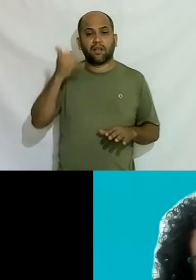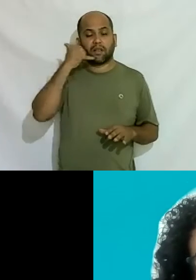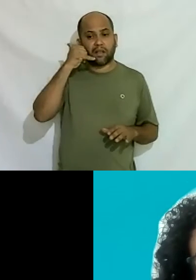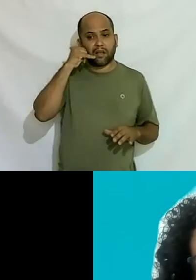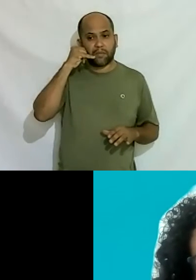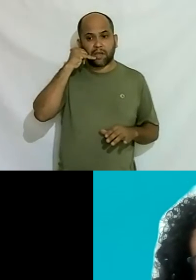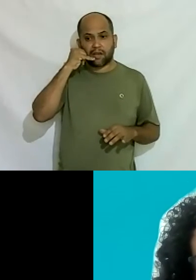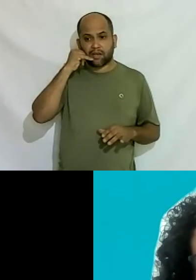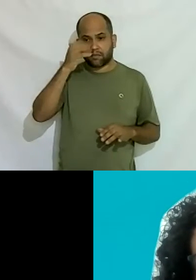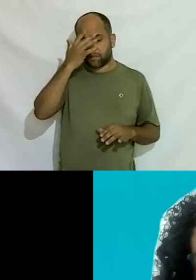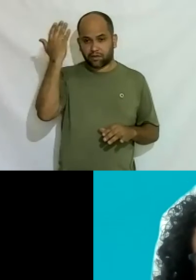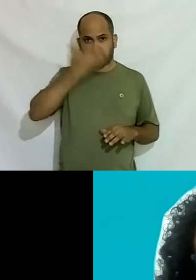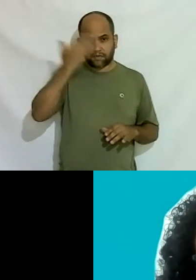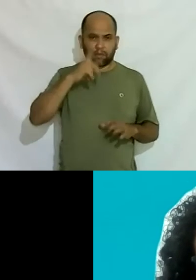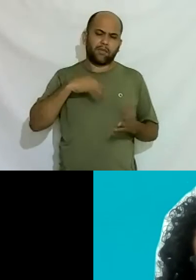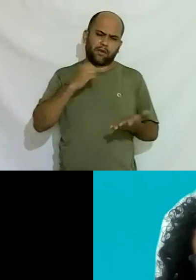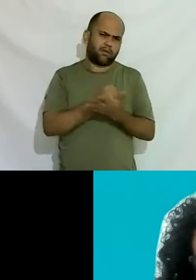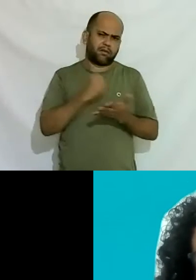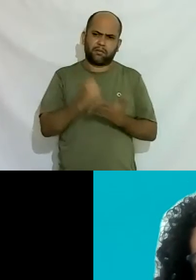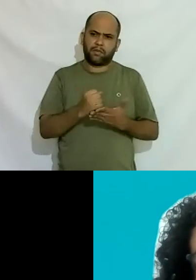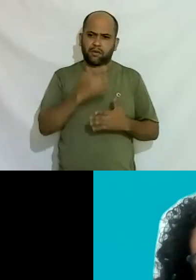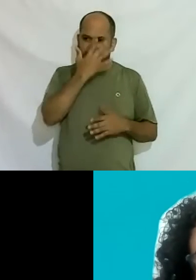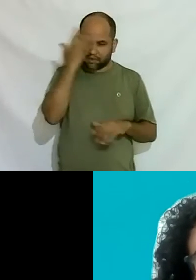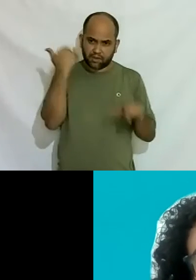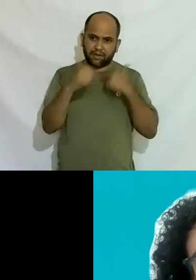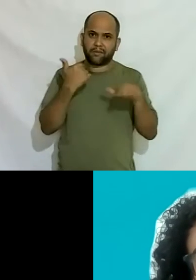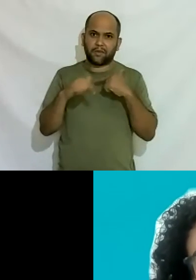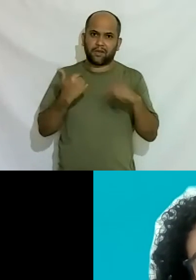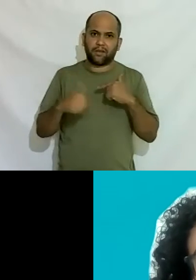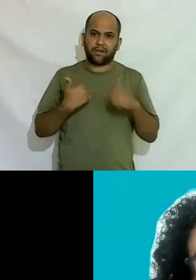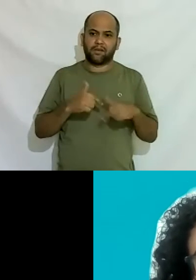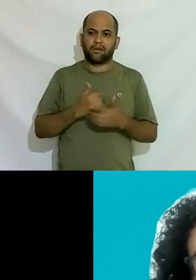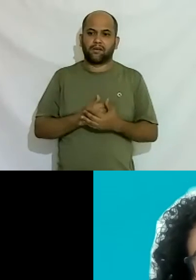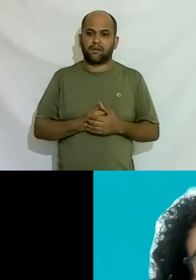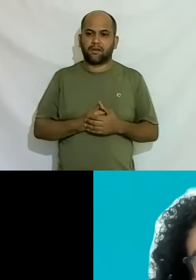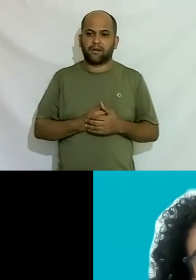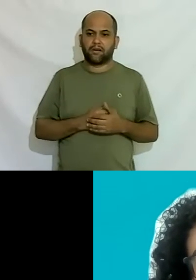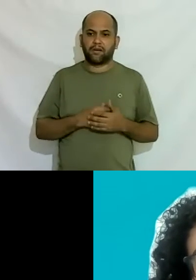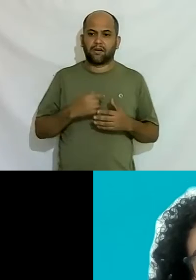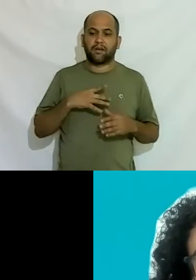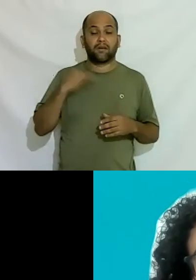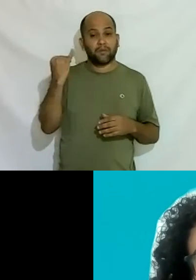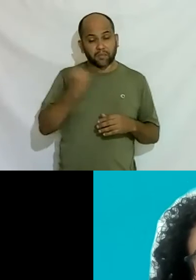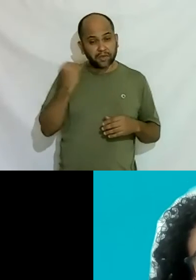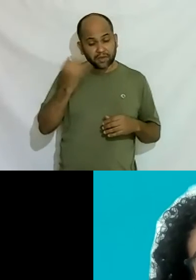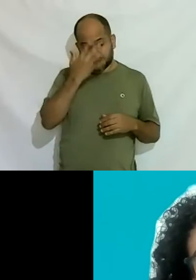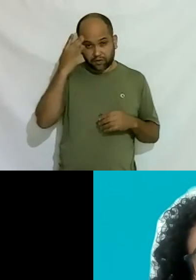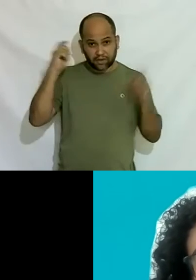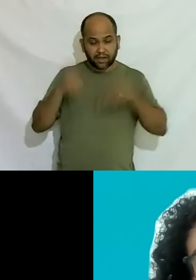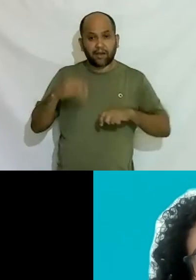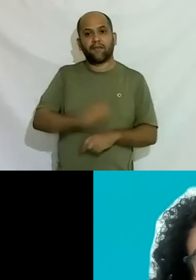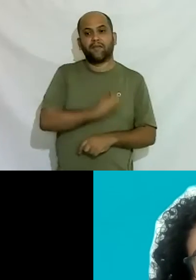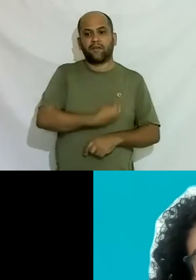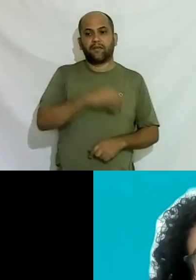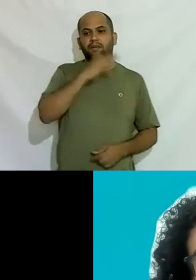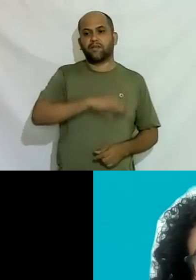pessoa não vê bom mas tá dando emprego a pessoa tá trabalhando o que importa né o que importa pra mim é que a pessoa possa viver ter um salário